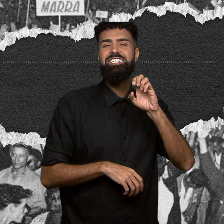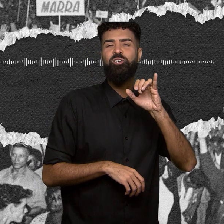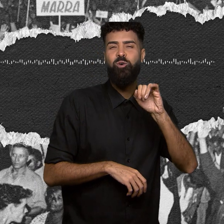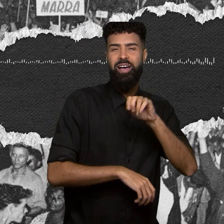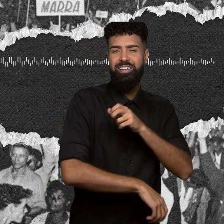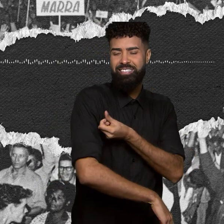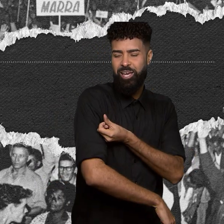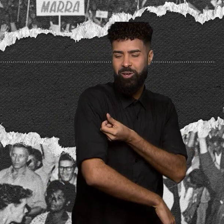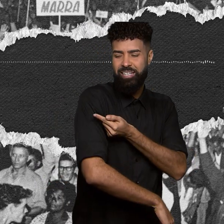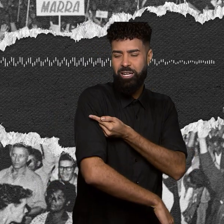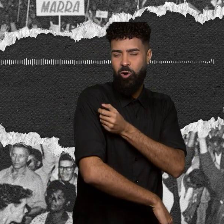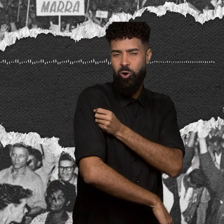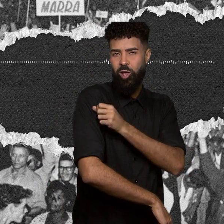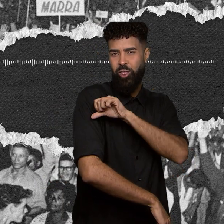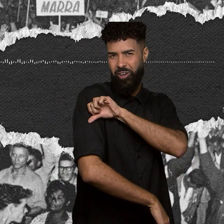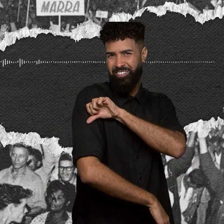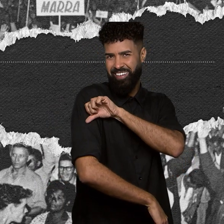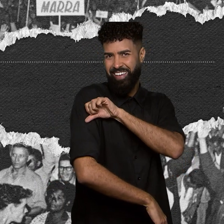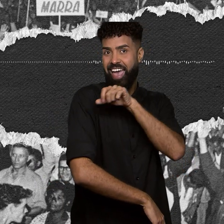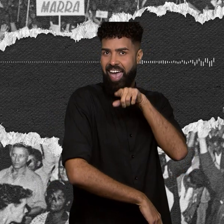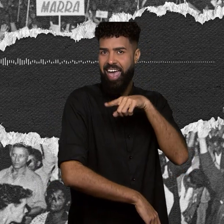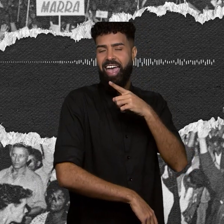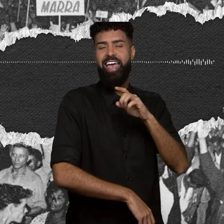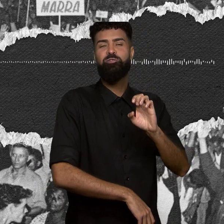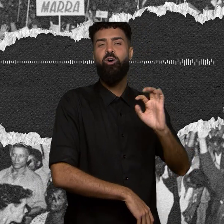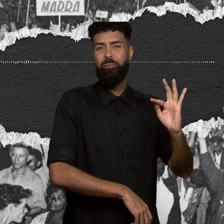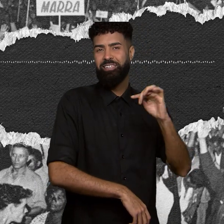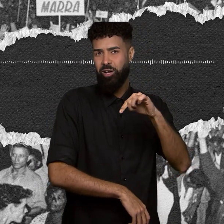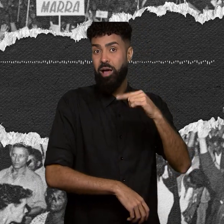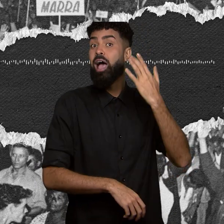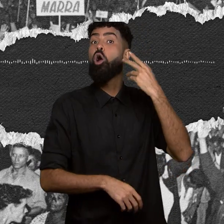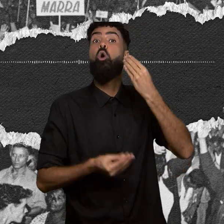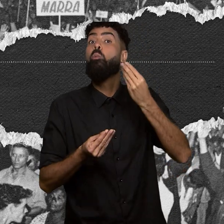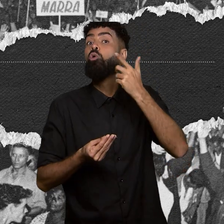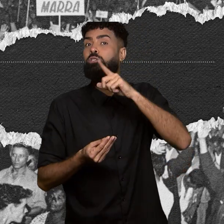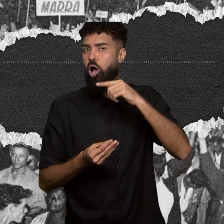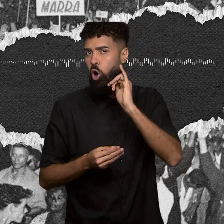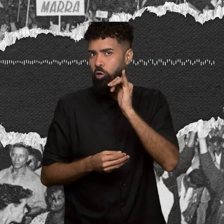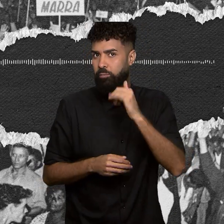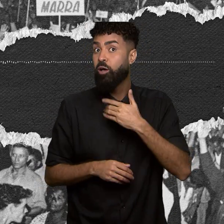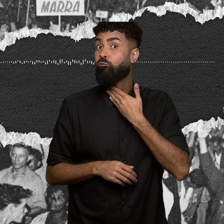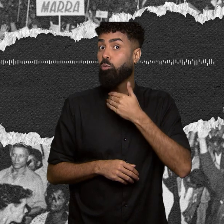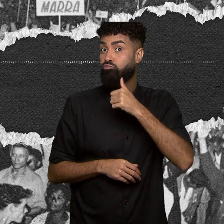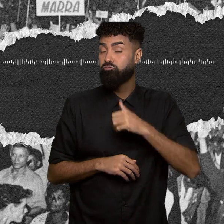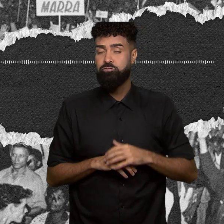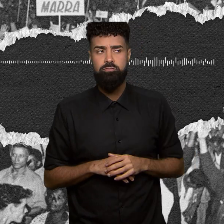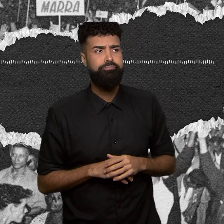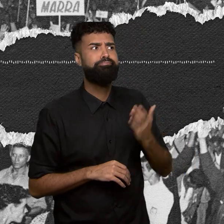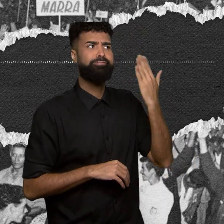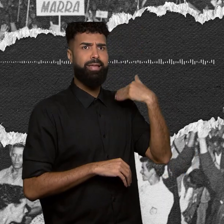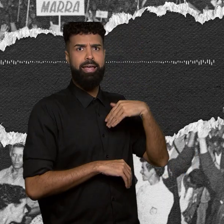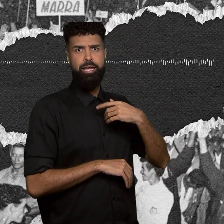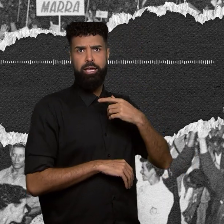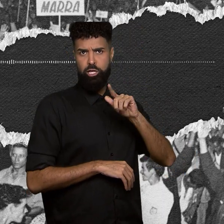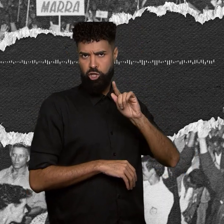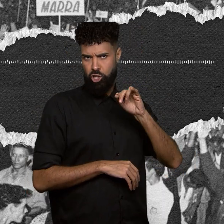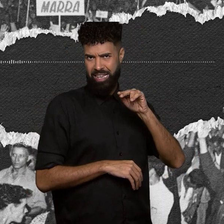do sexto ao nono ano do ensino fundamental. Porque o que vocês tinham de ginásio? Os institutos de educação, algumas